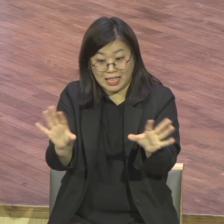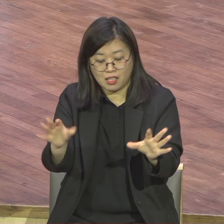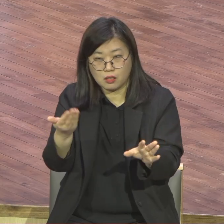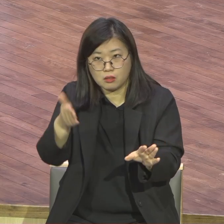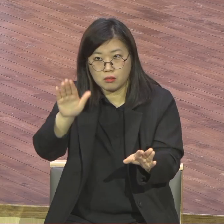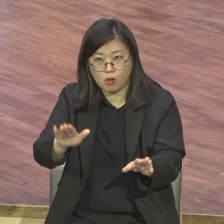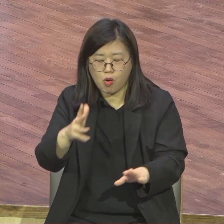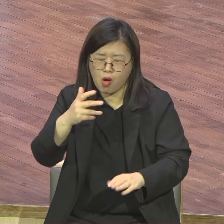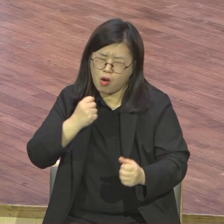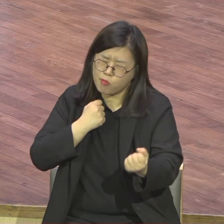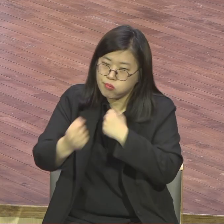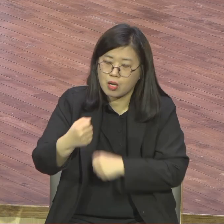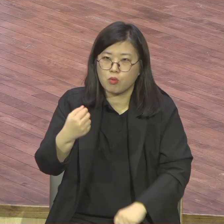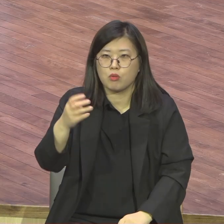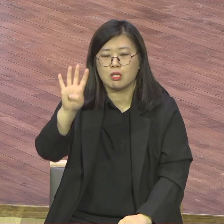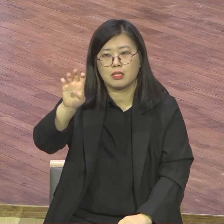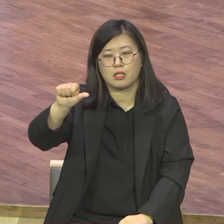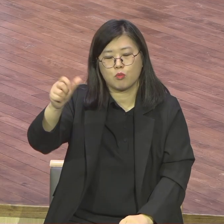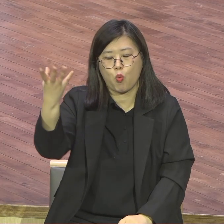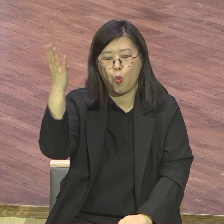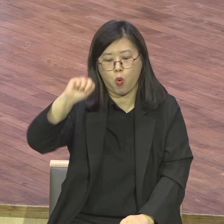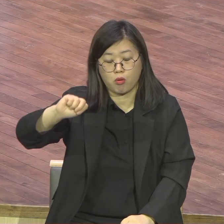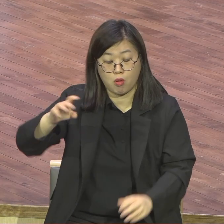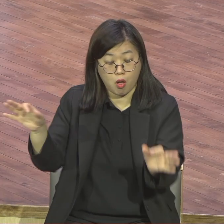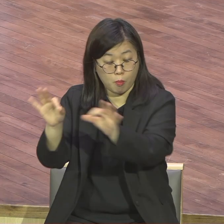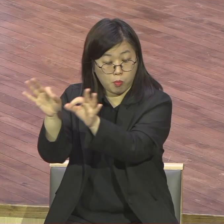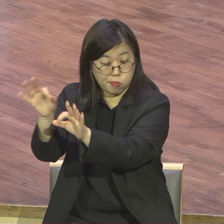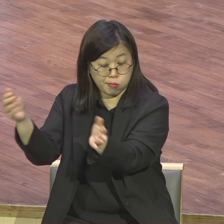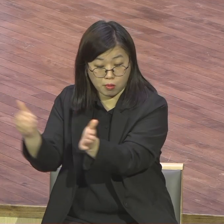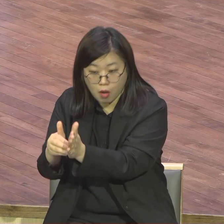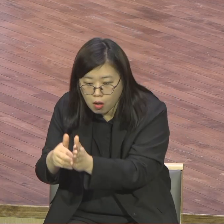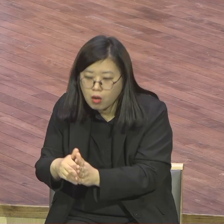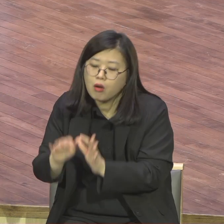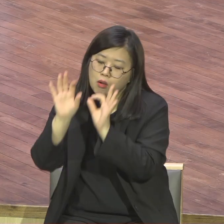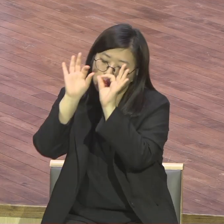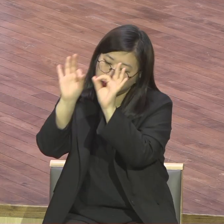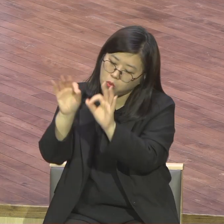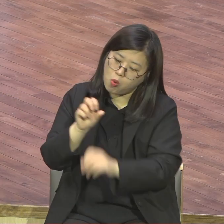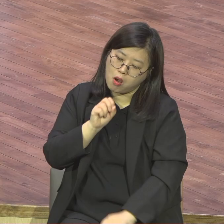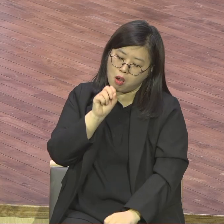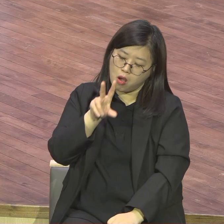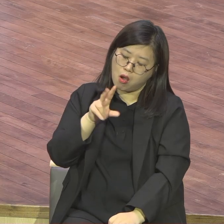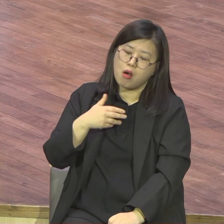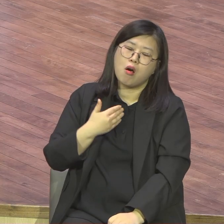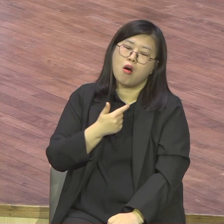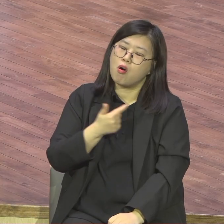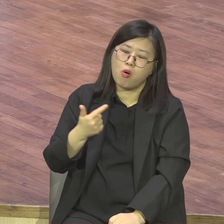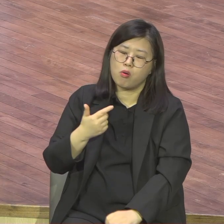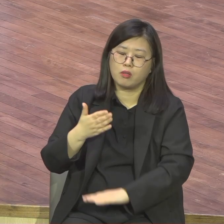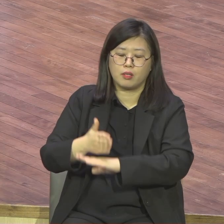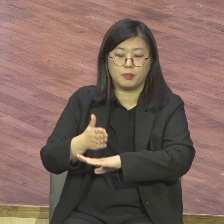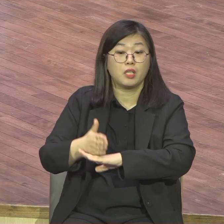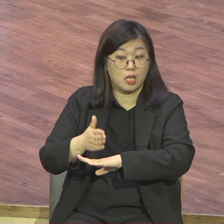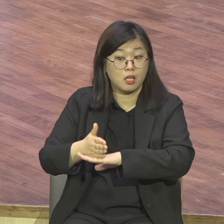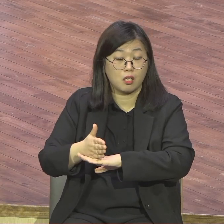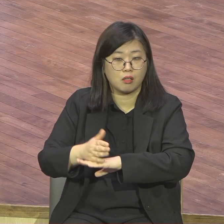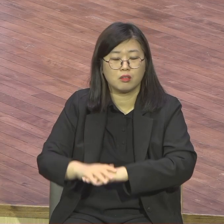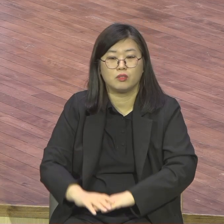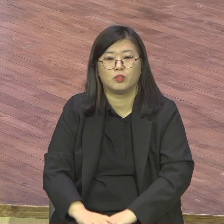저는 기도합니다. 하나님 35주년 10월 1일 이 35주년 이 헌당